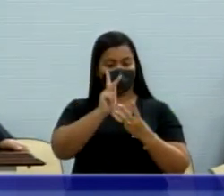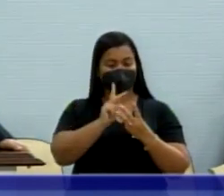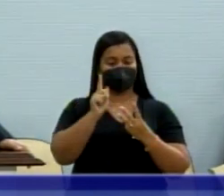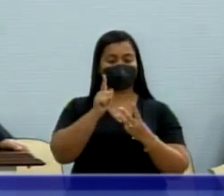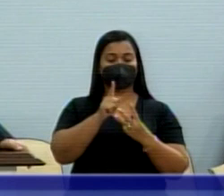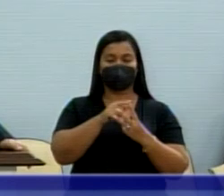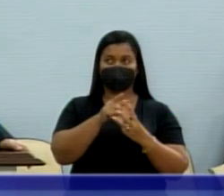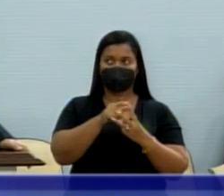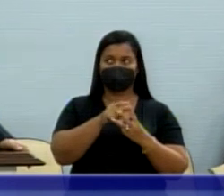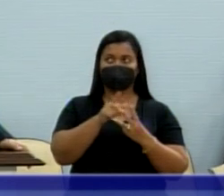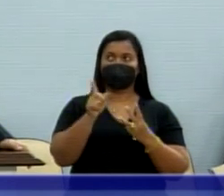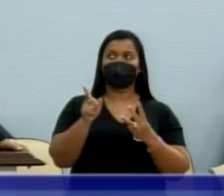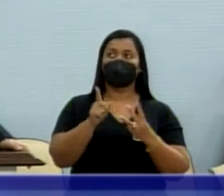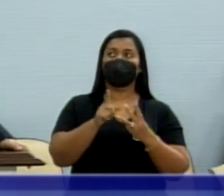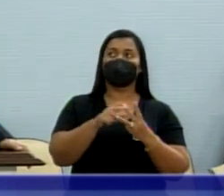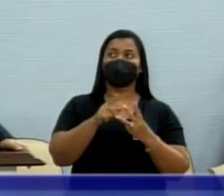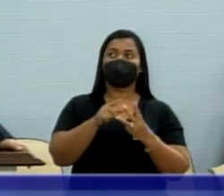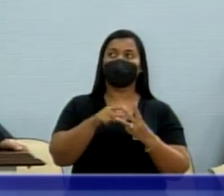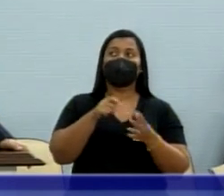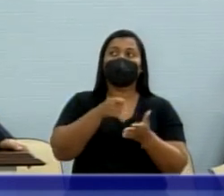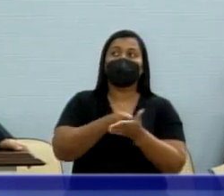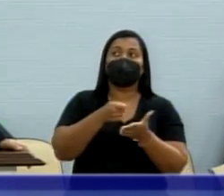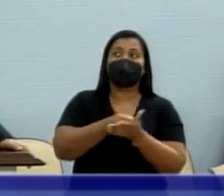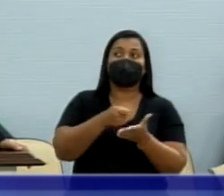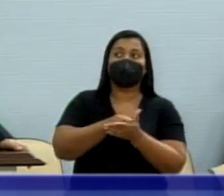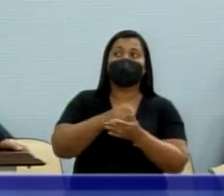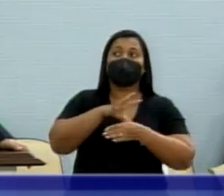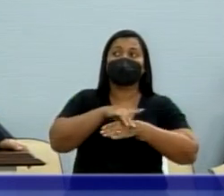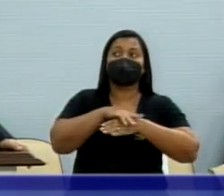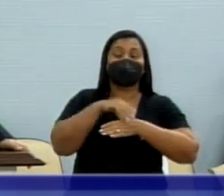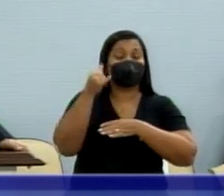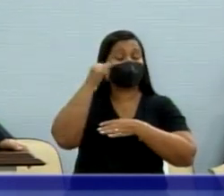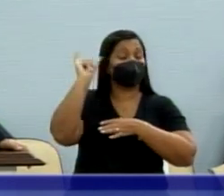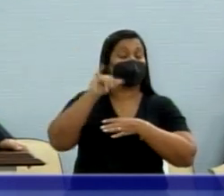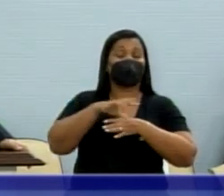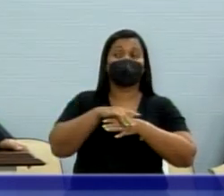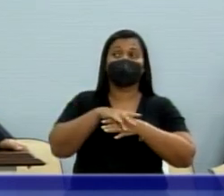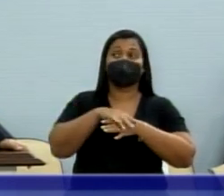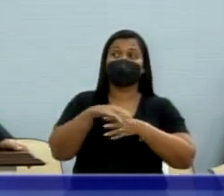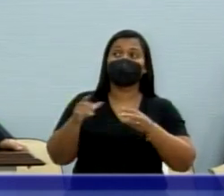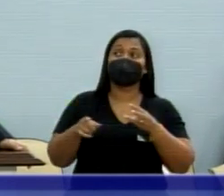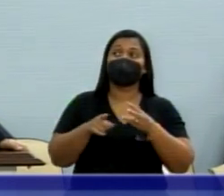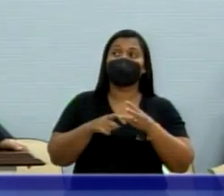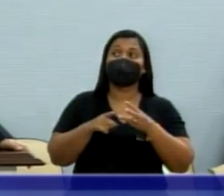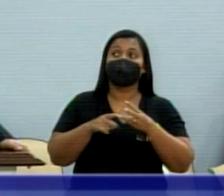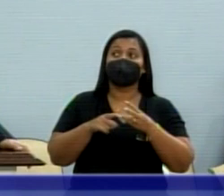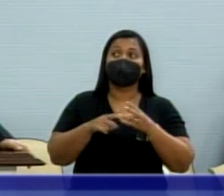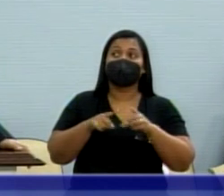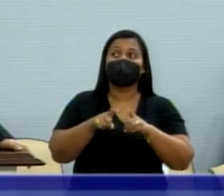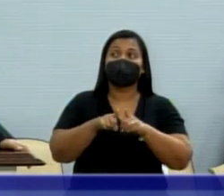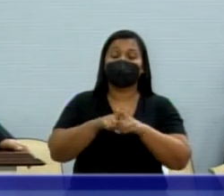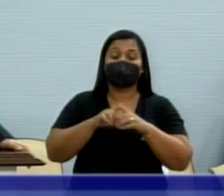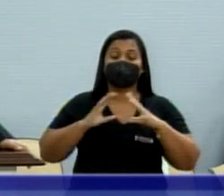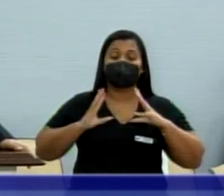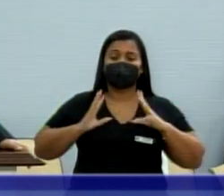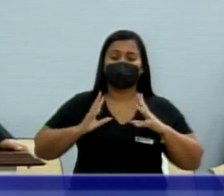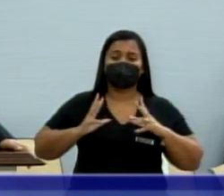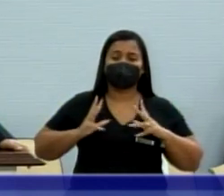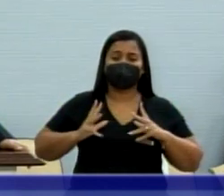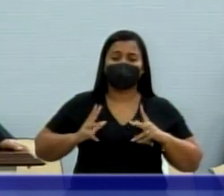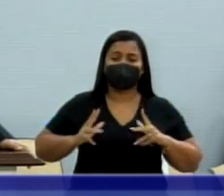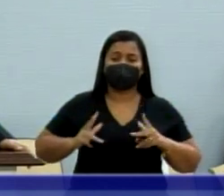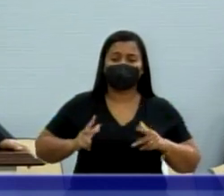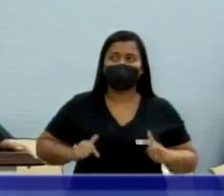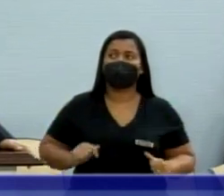o combate às doenças, e a questão do saneamento básico também,